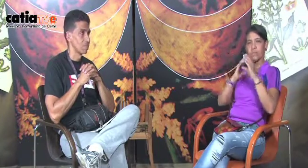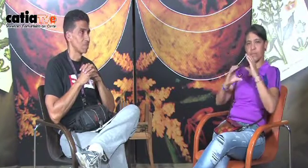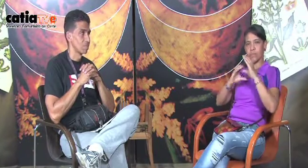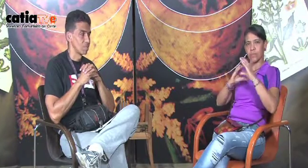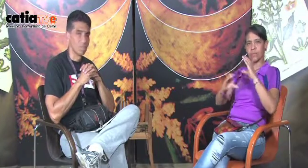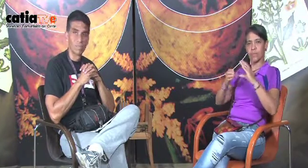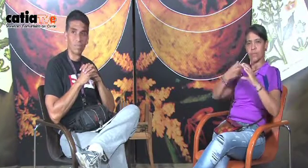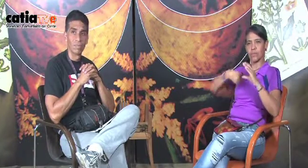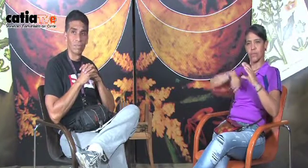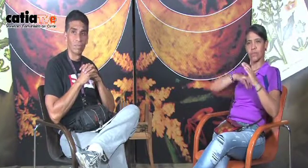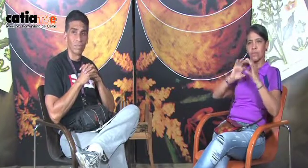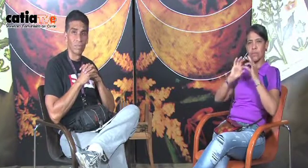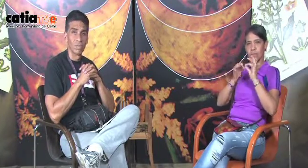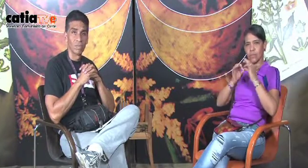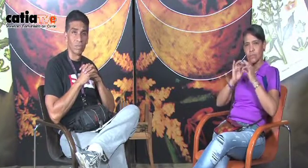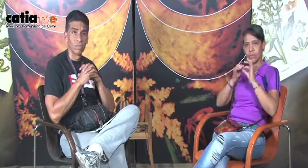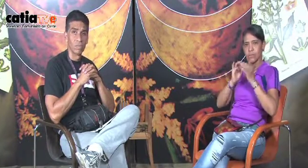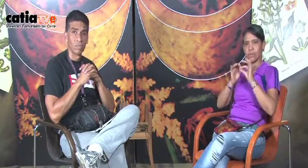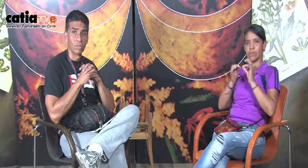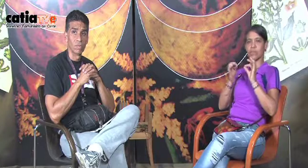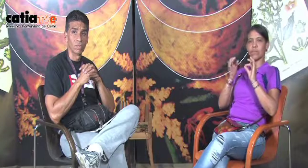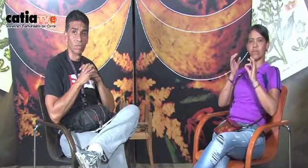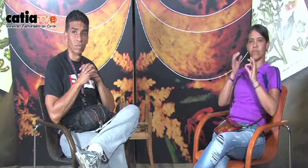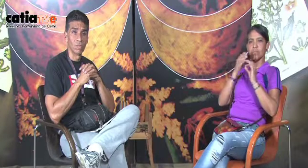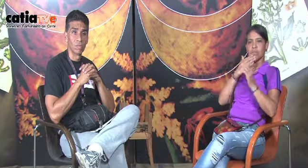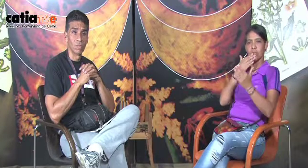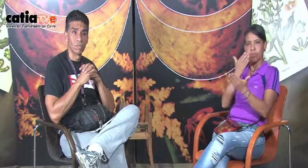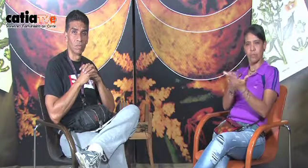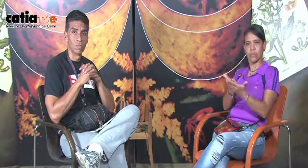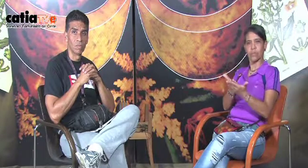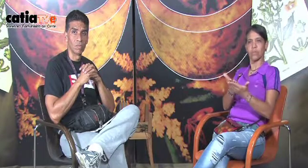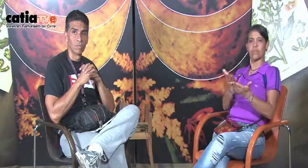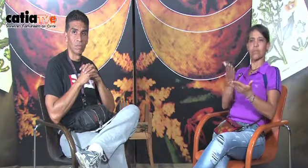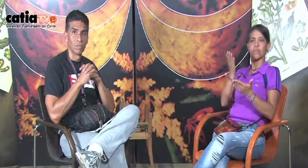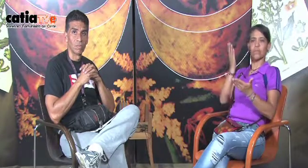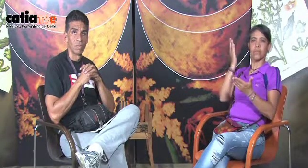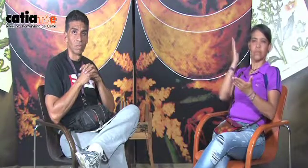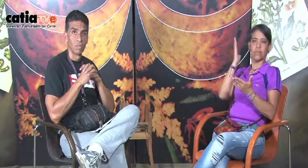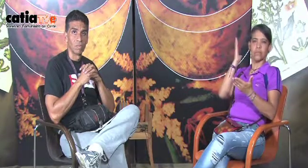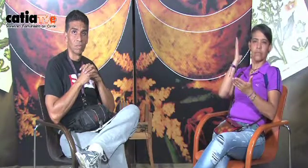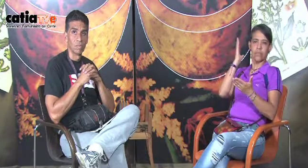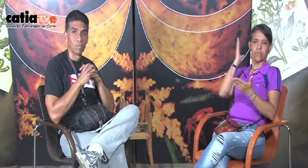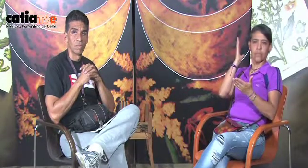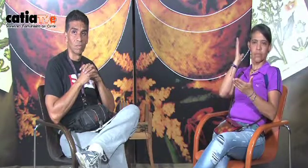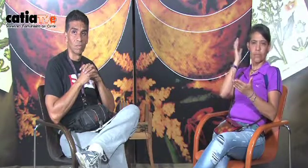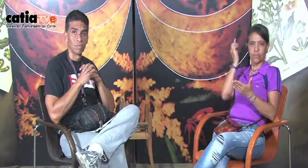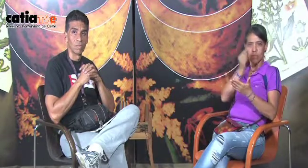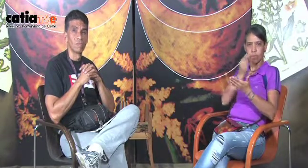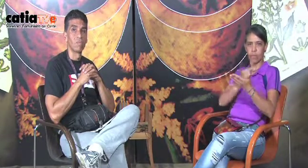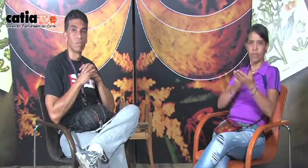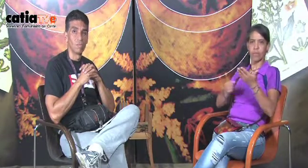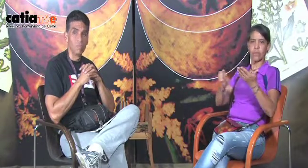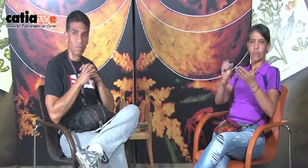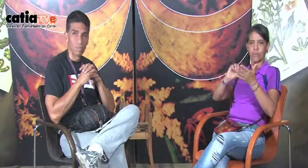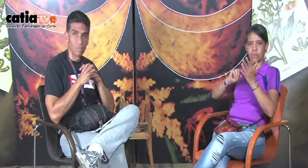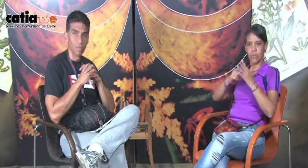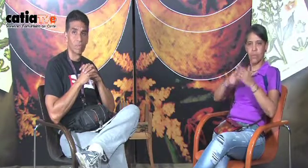son nuestros intérpretes. Gracias a dibujos y a talleres